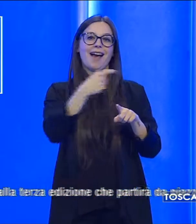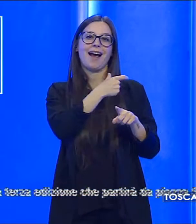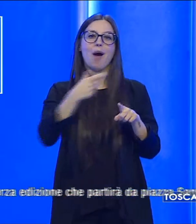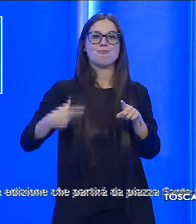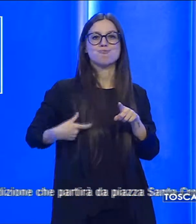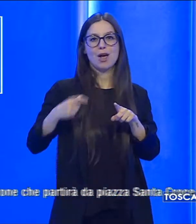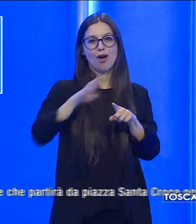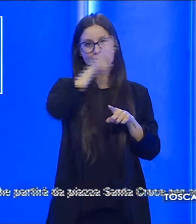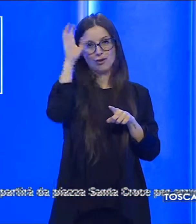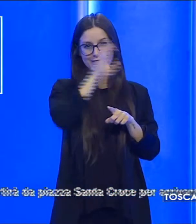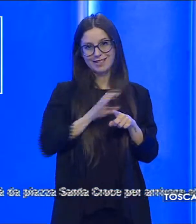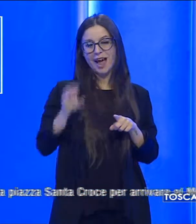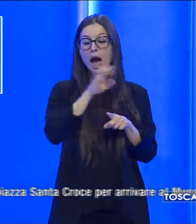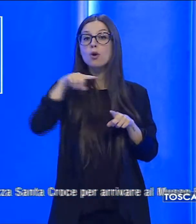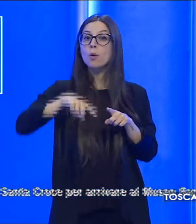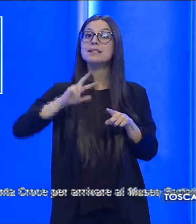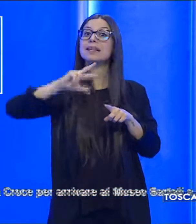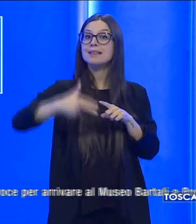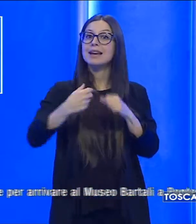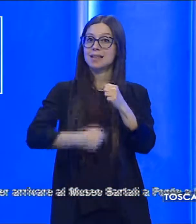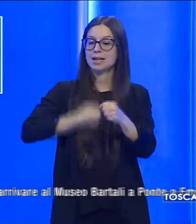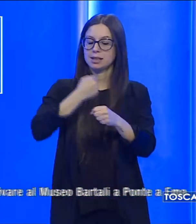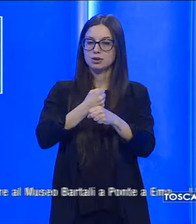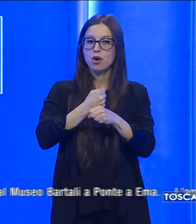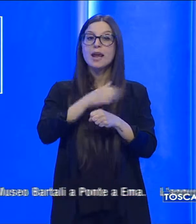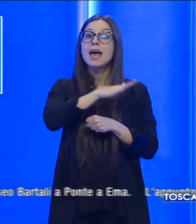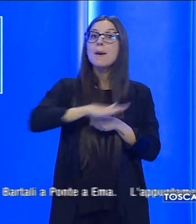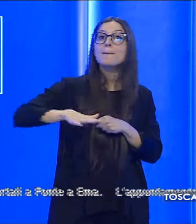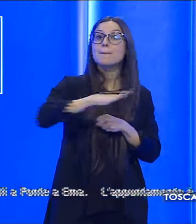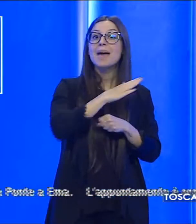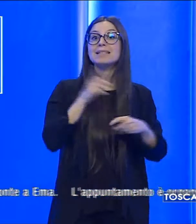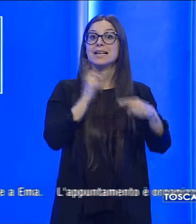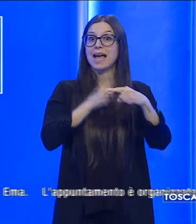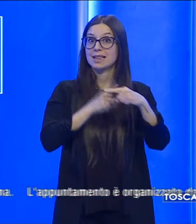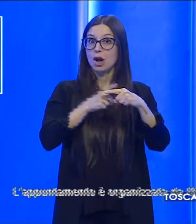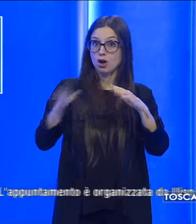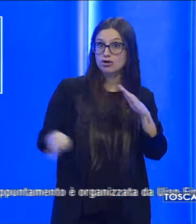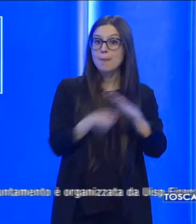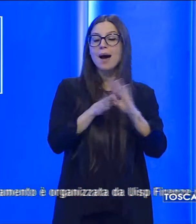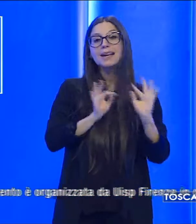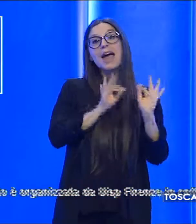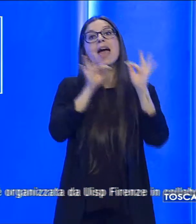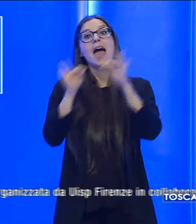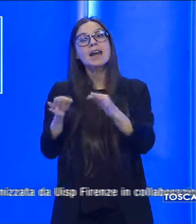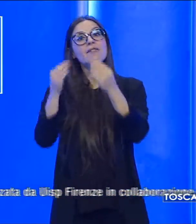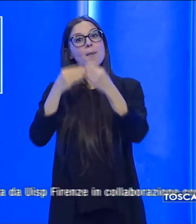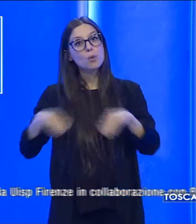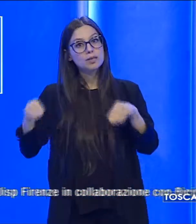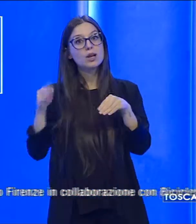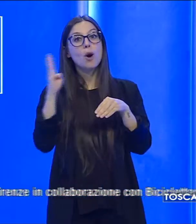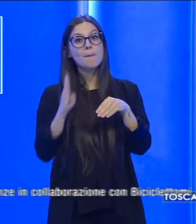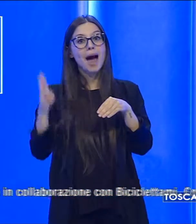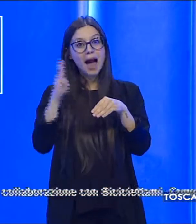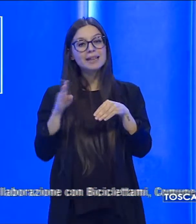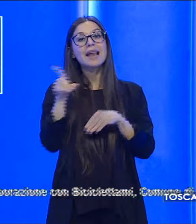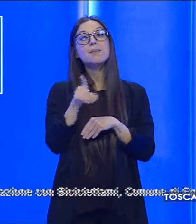terza edizione, che partirà da Piazza Santa Croce per arrivare al Museo Bartali a Ponte Aema.